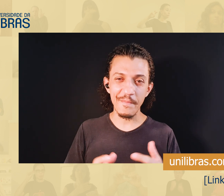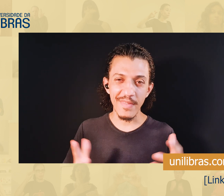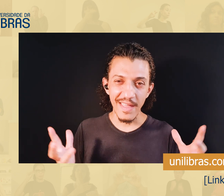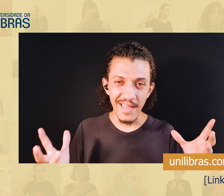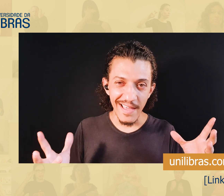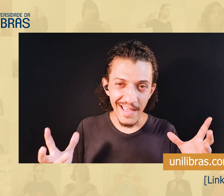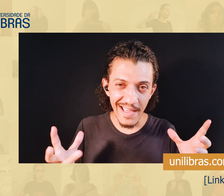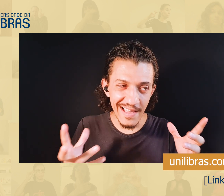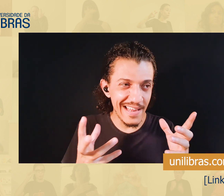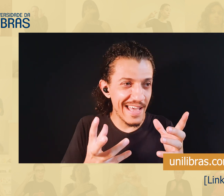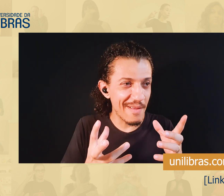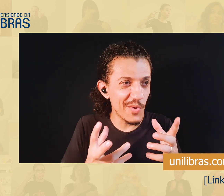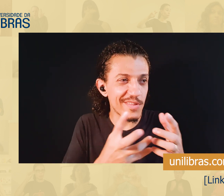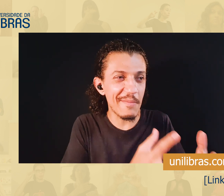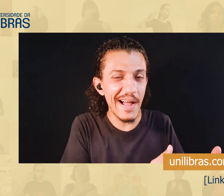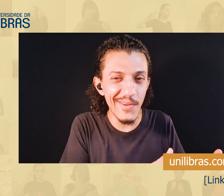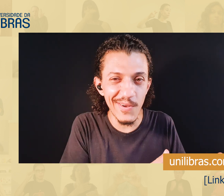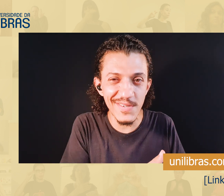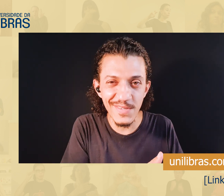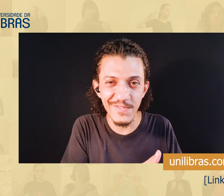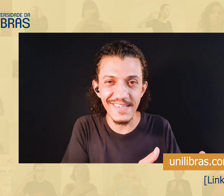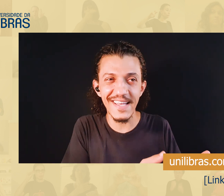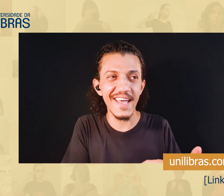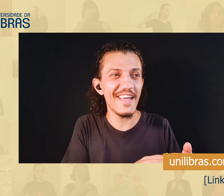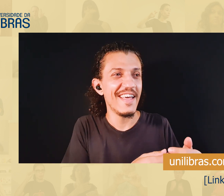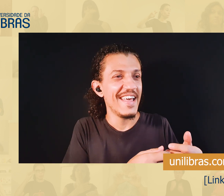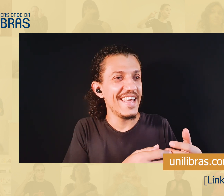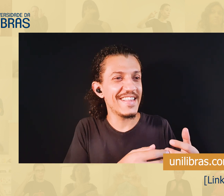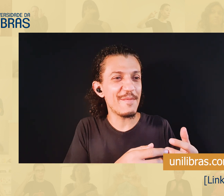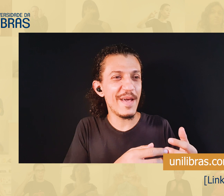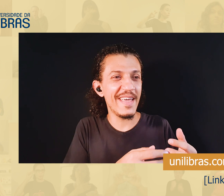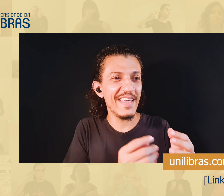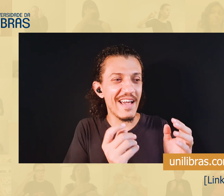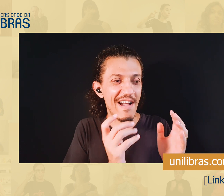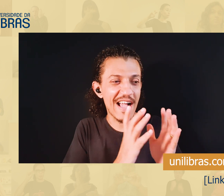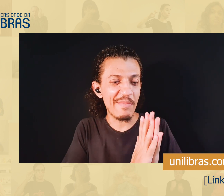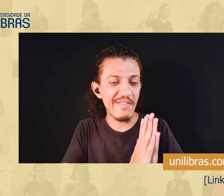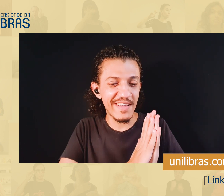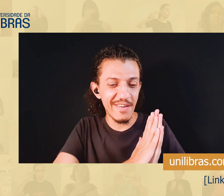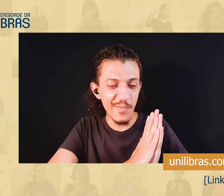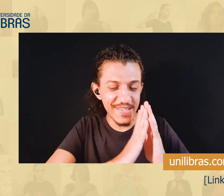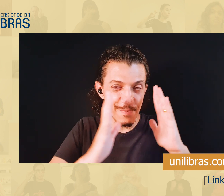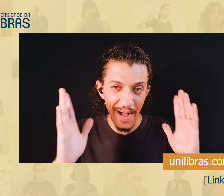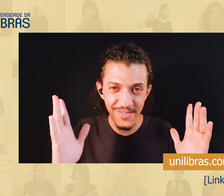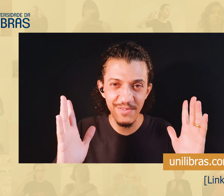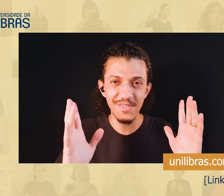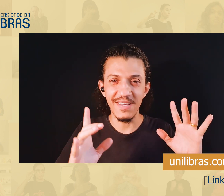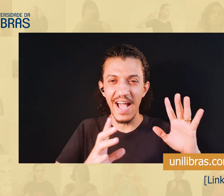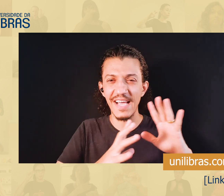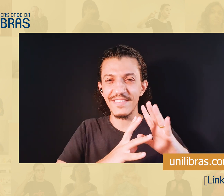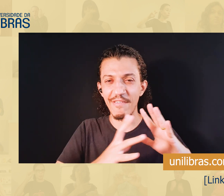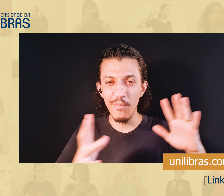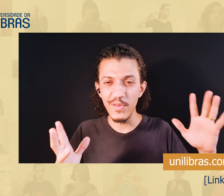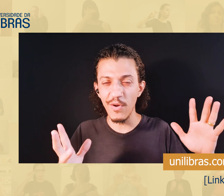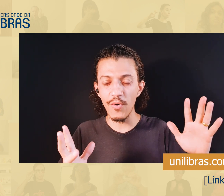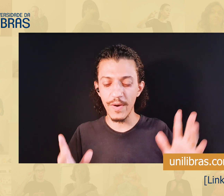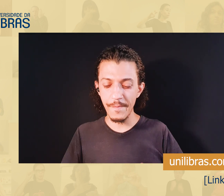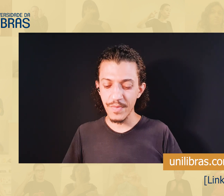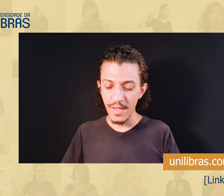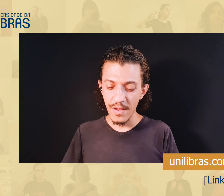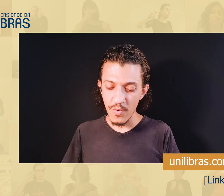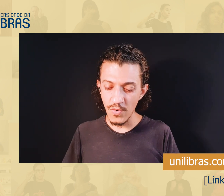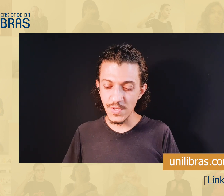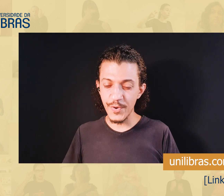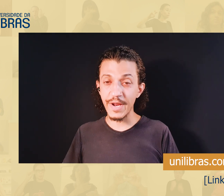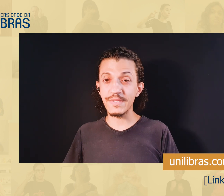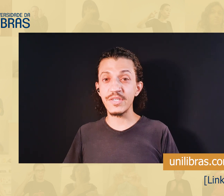era muito trabalhoso de fazer, e também acabava dando muito espaço entre os sinais, ficava muito longo,